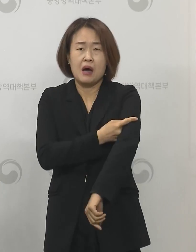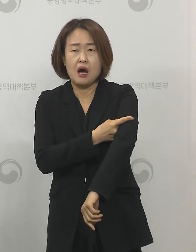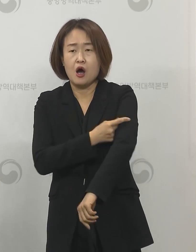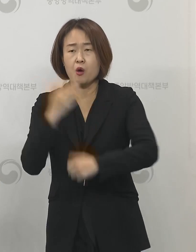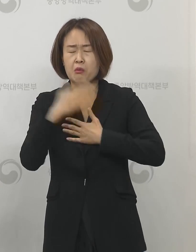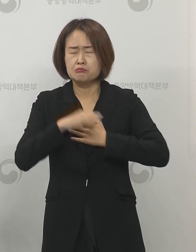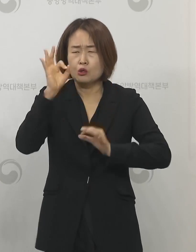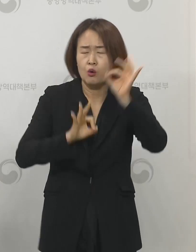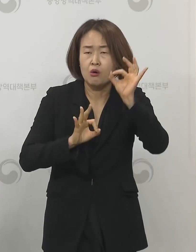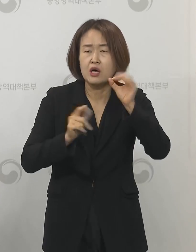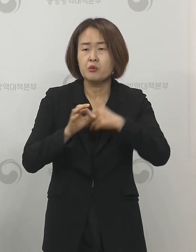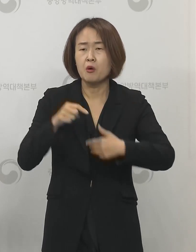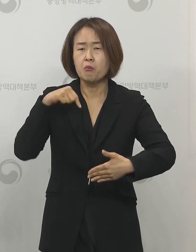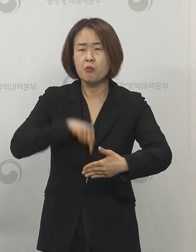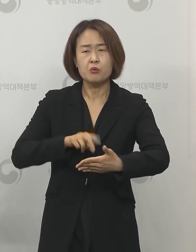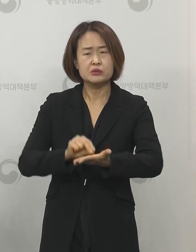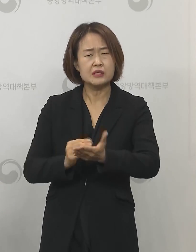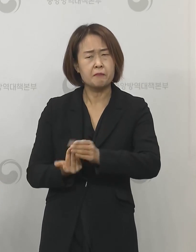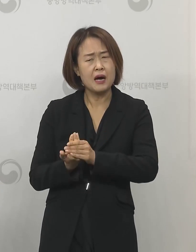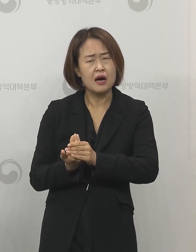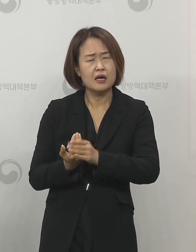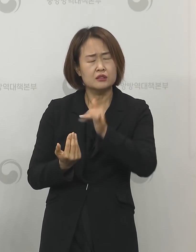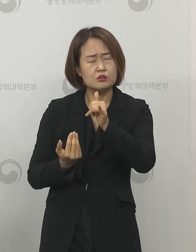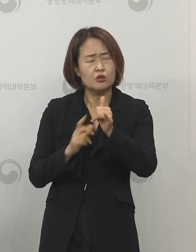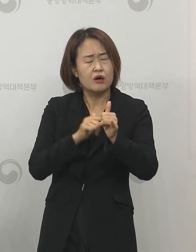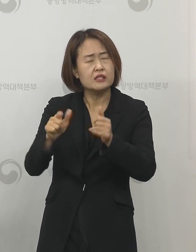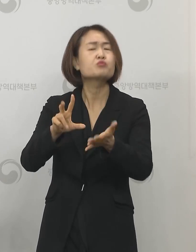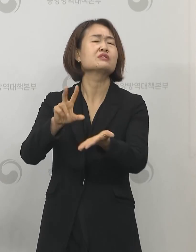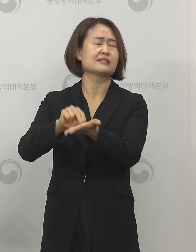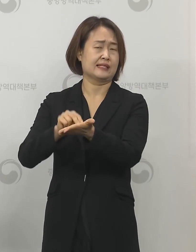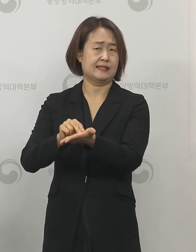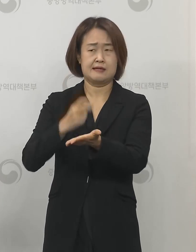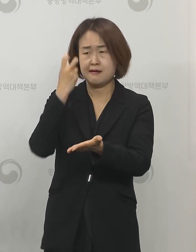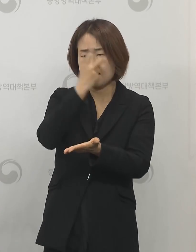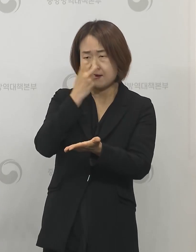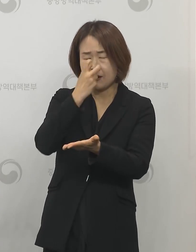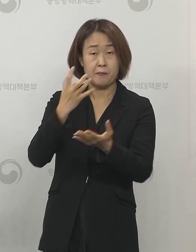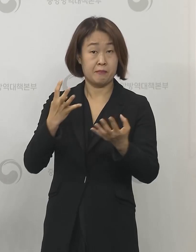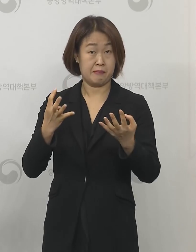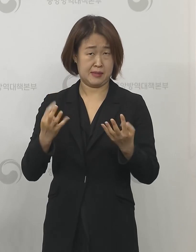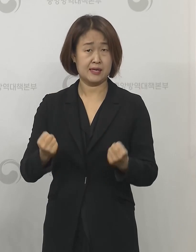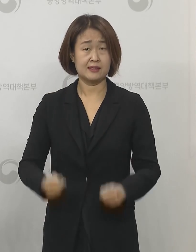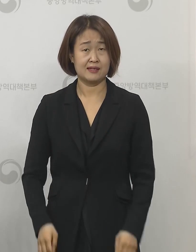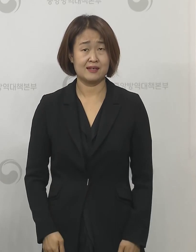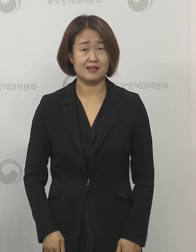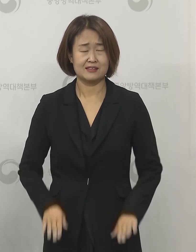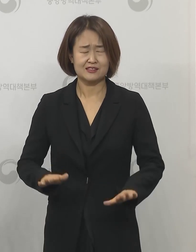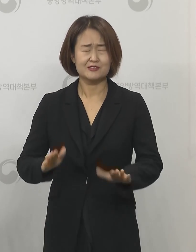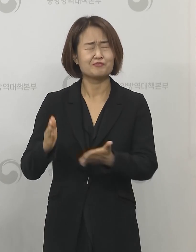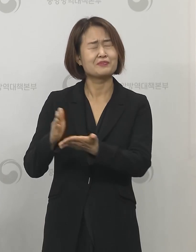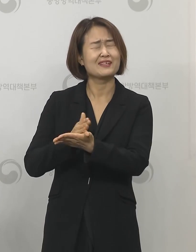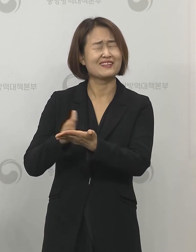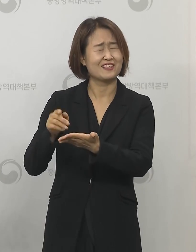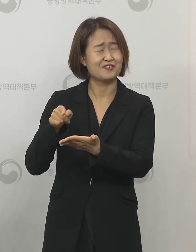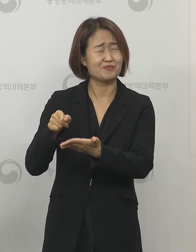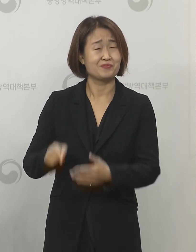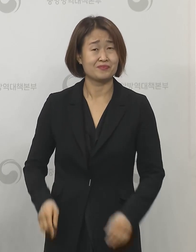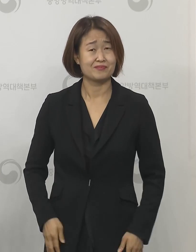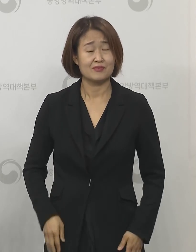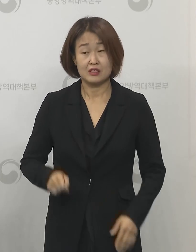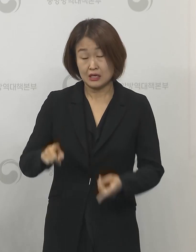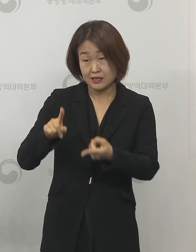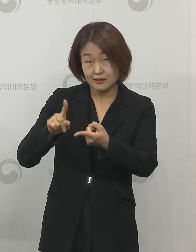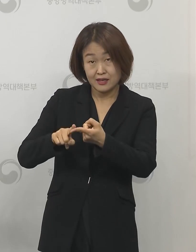부분 또 내성에 대한 부분들 좀 더 검토해야 될 그런 사항이 많다라고 판단하고 있습니다 이